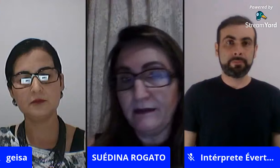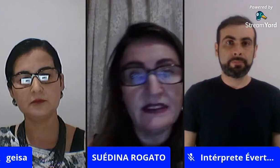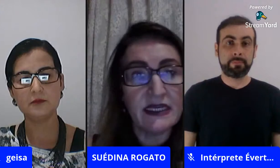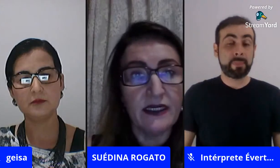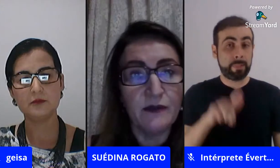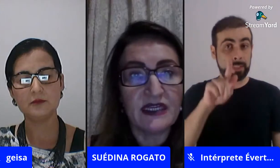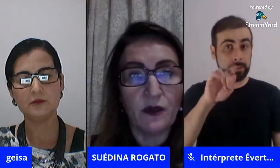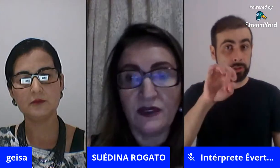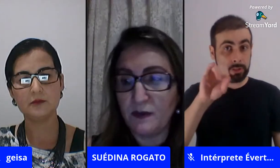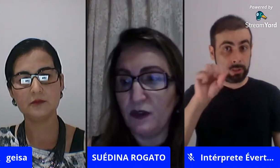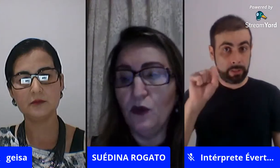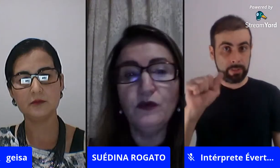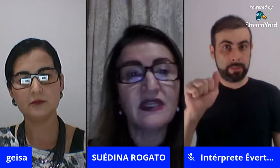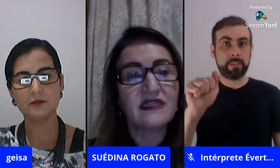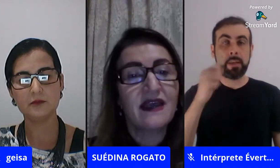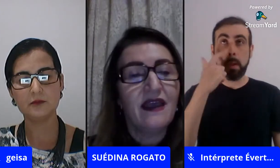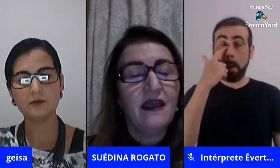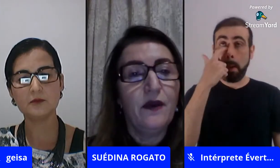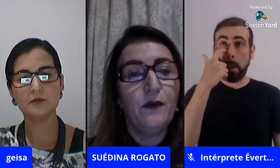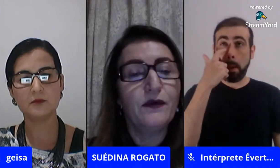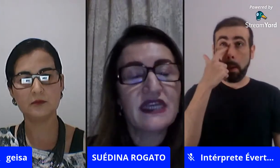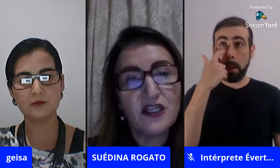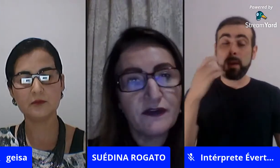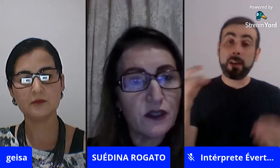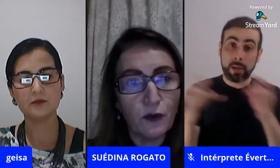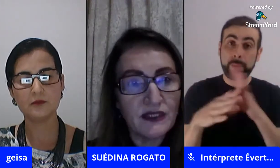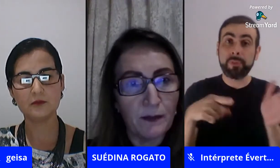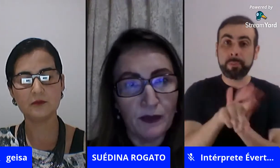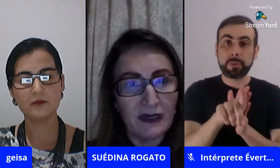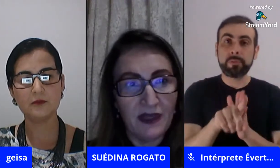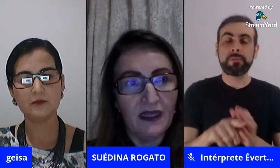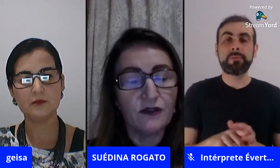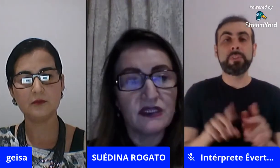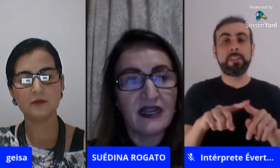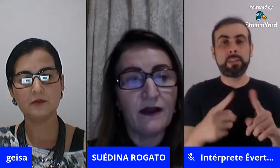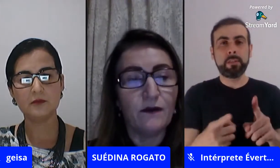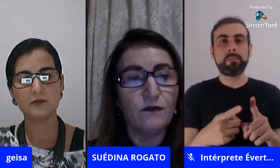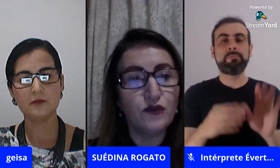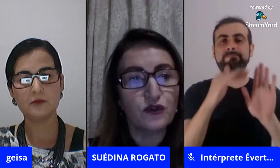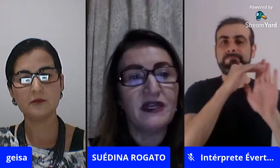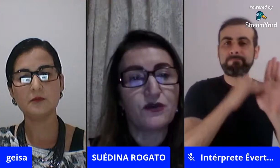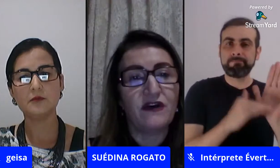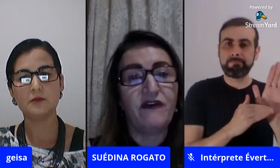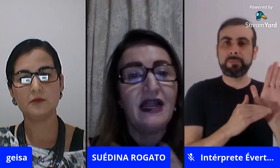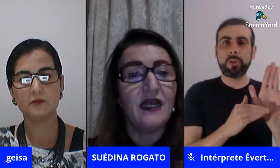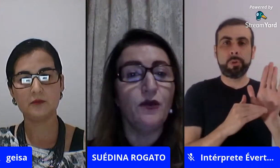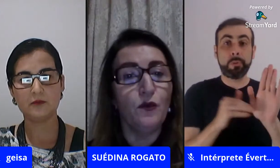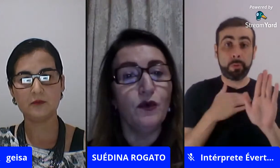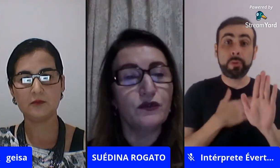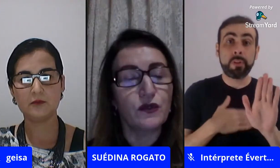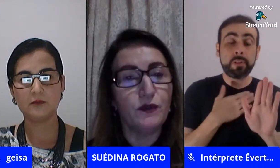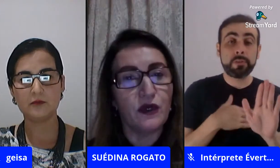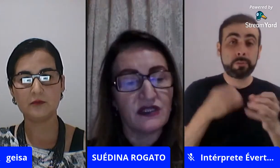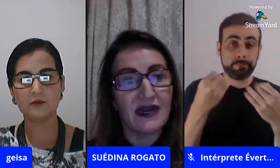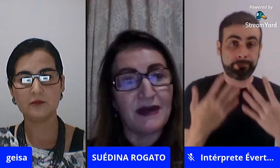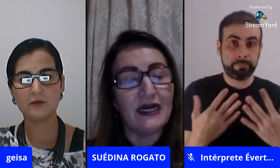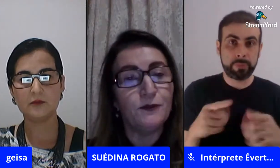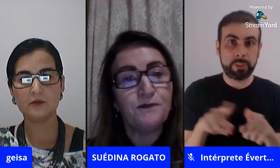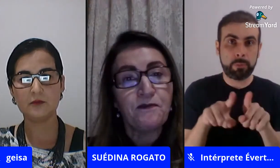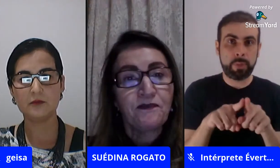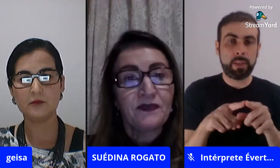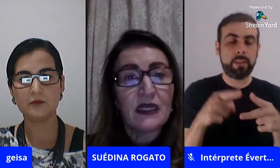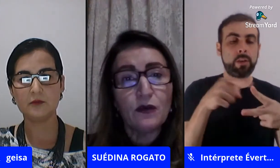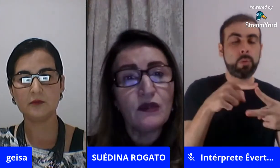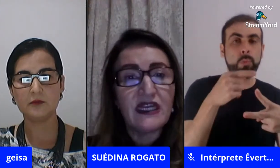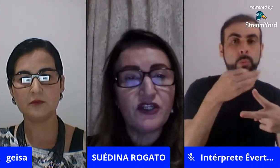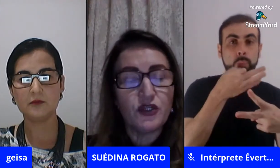Geisa nós encerramos aqui com as perguntas eu gostaria de fazer alguns apontamentos um sobre a sua fala e um outro sobre o